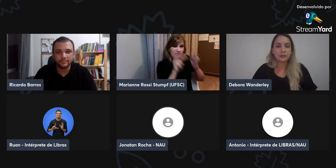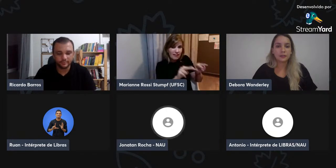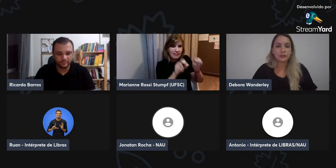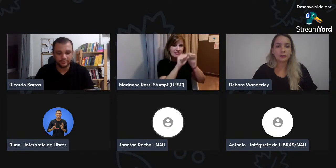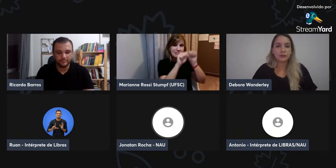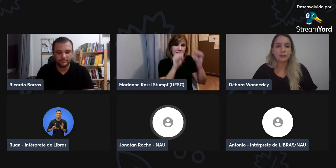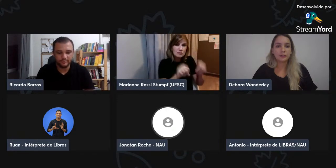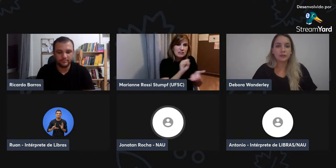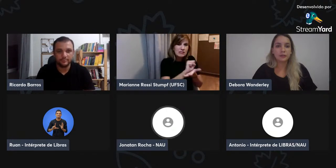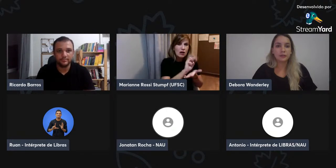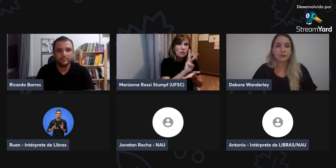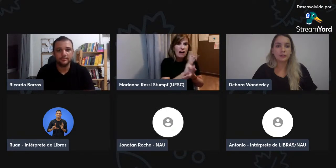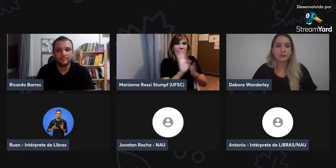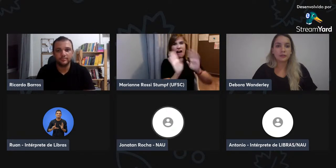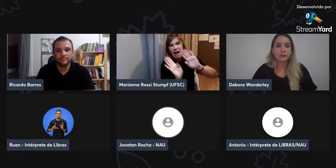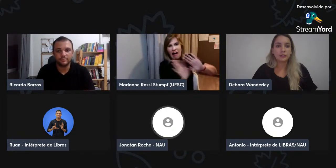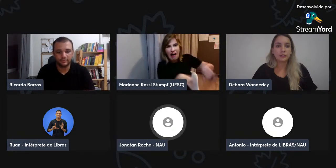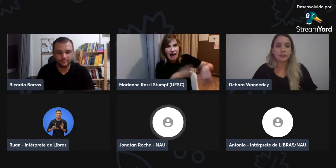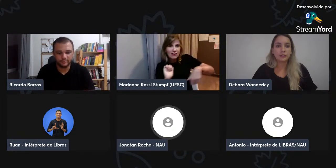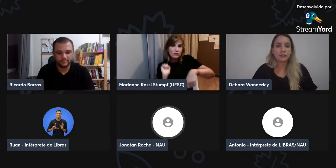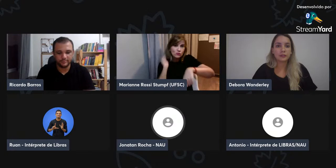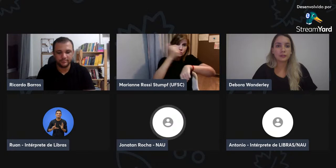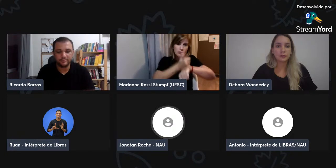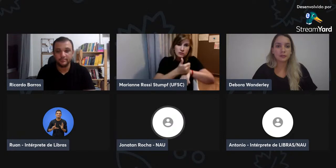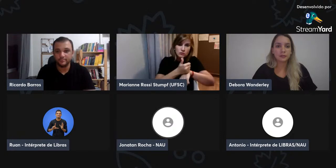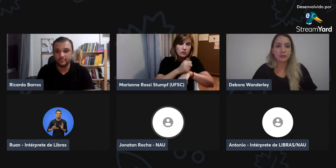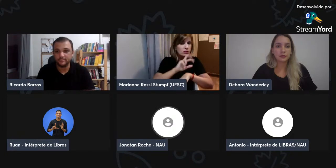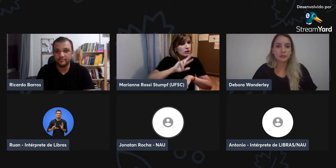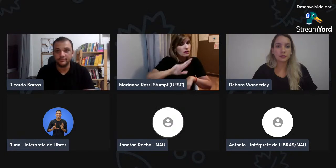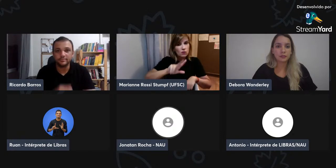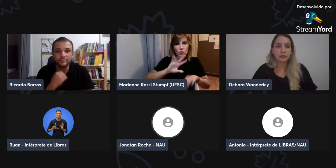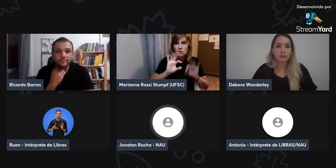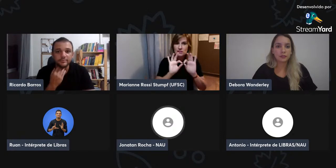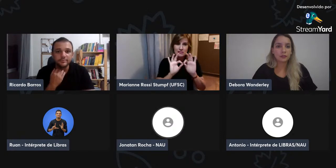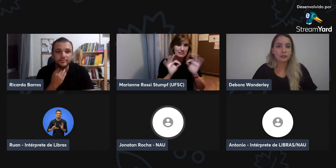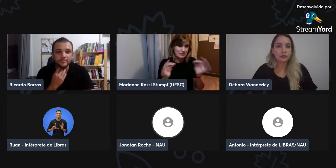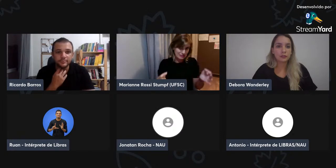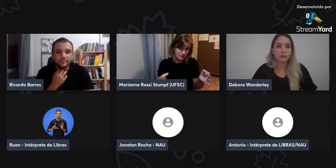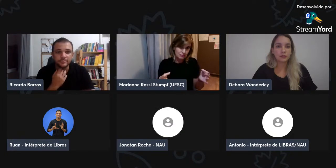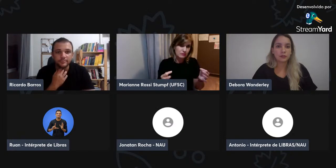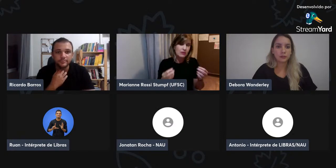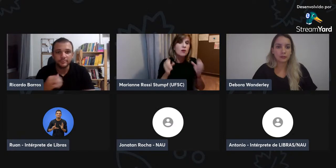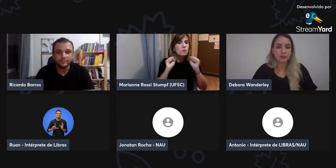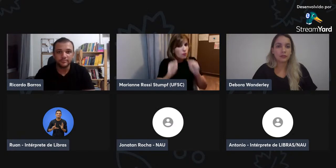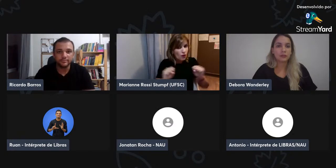pouco. Então, se a gente vê o sistema single write,